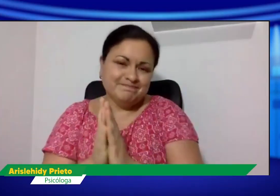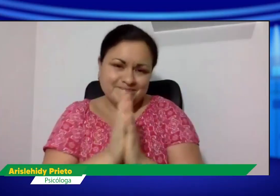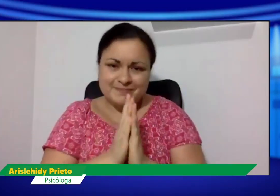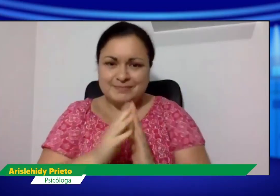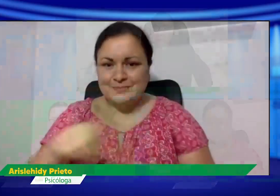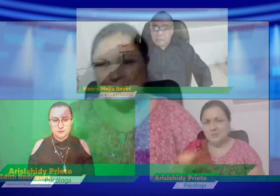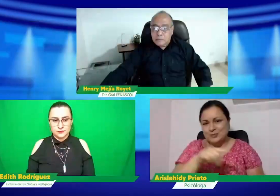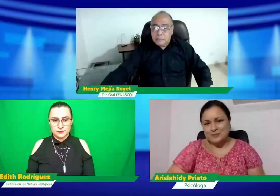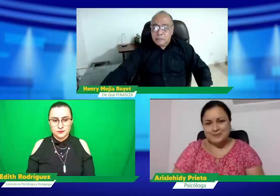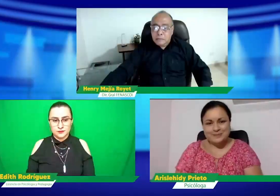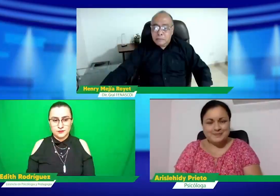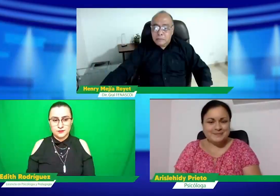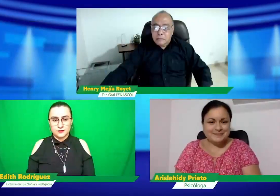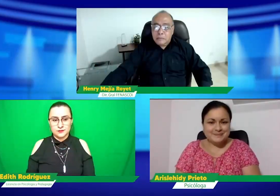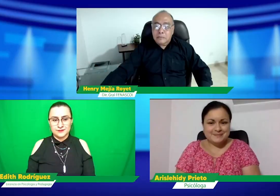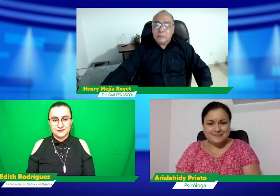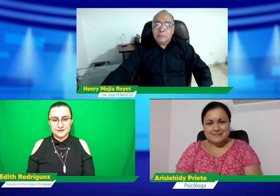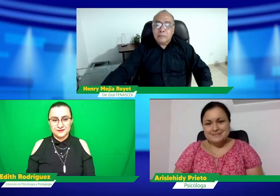contacto con otros, se los pido.